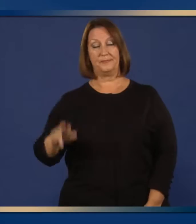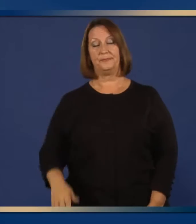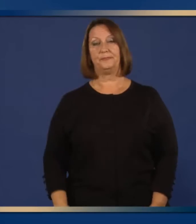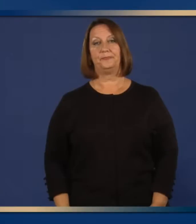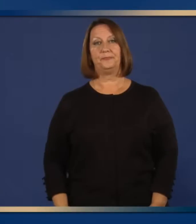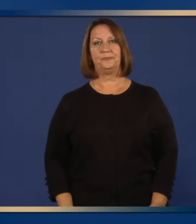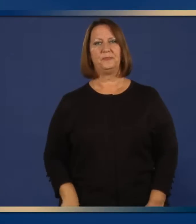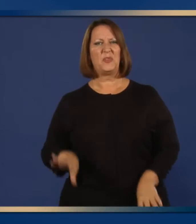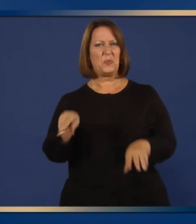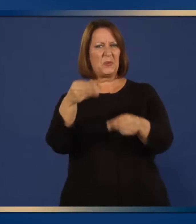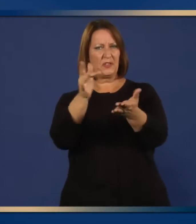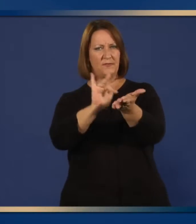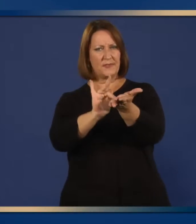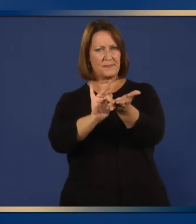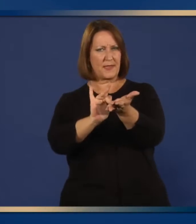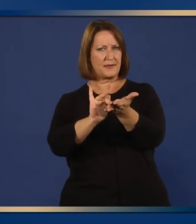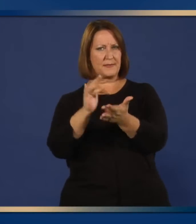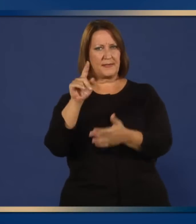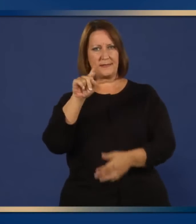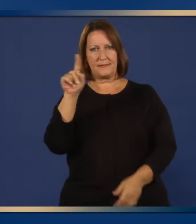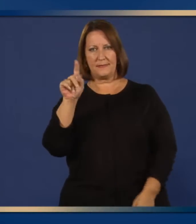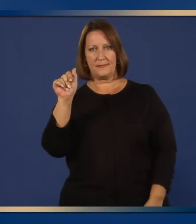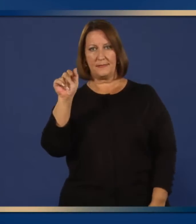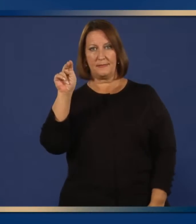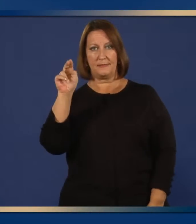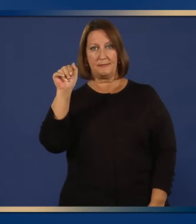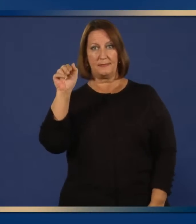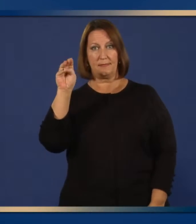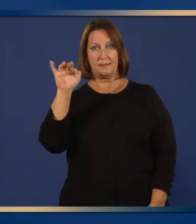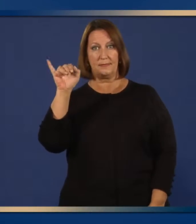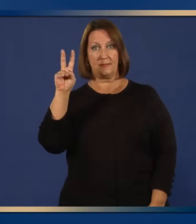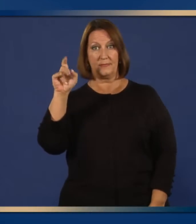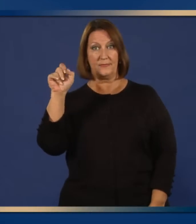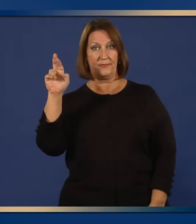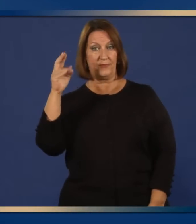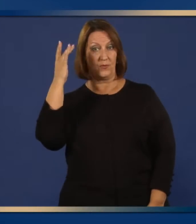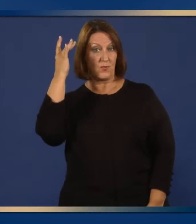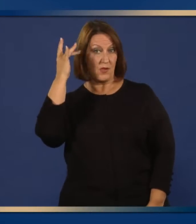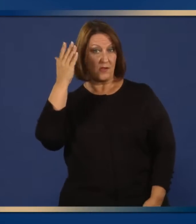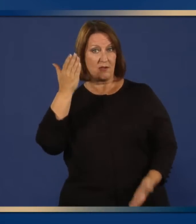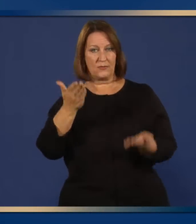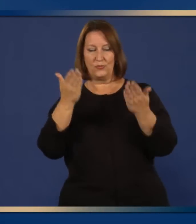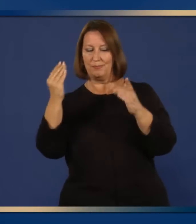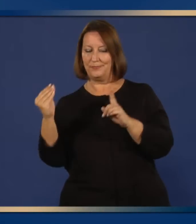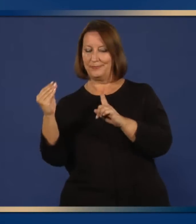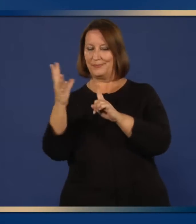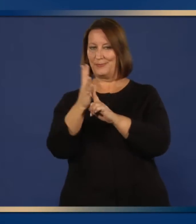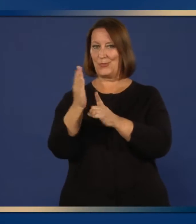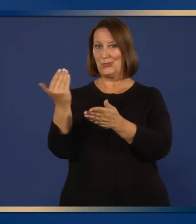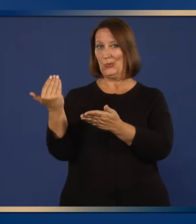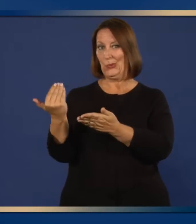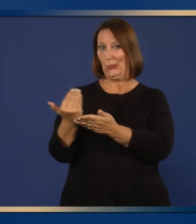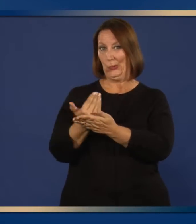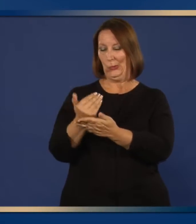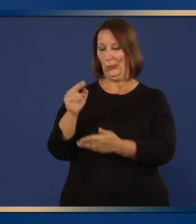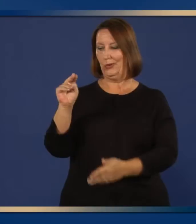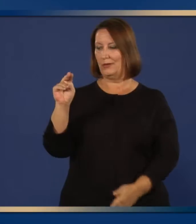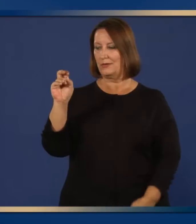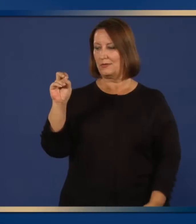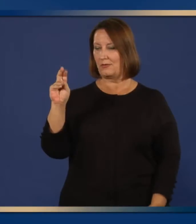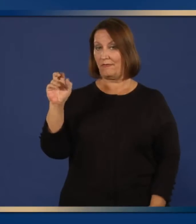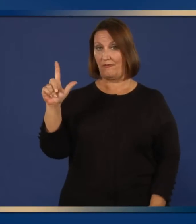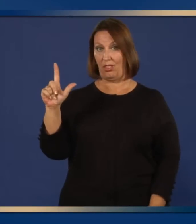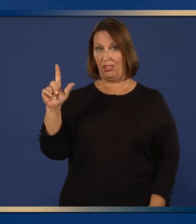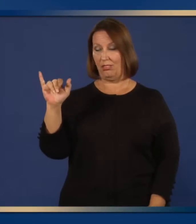Se le ha dado el Zanamivir ya que puede haber estado expuesto a la nueva influenza, gripe